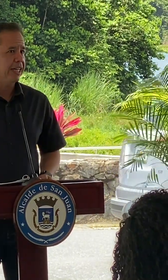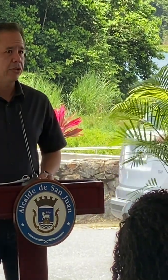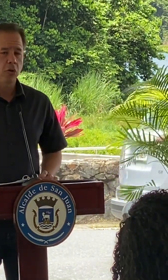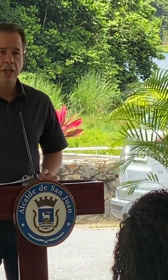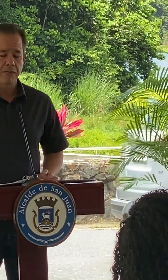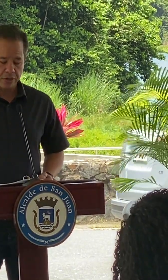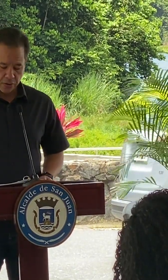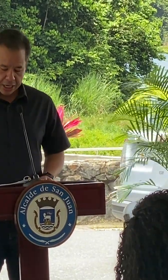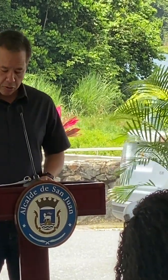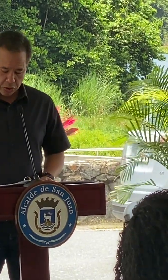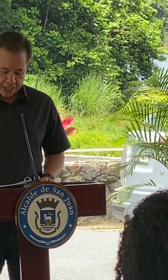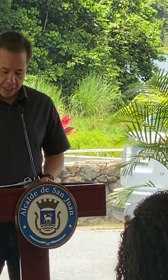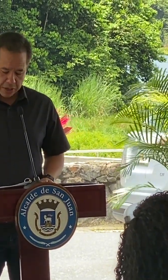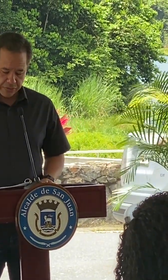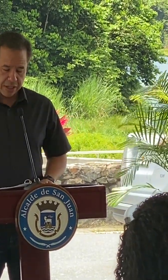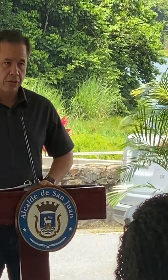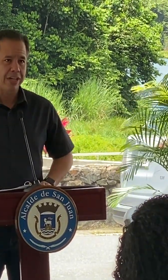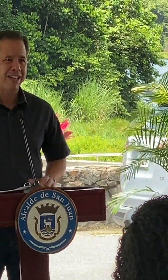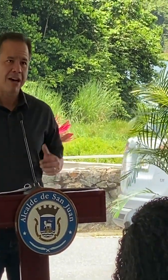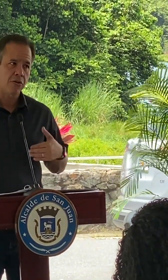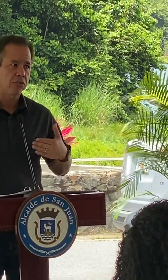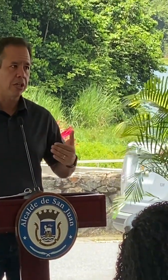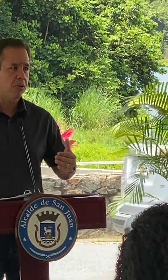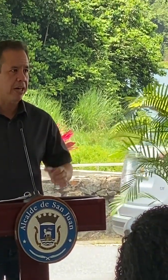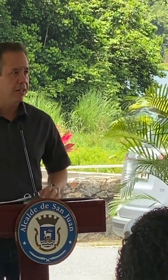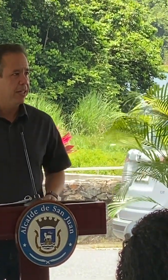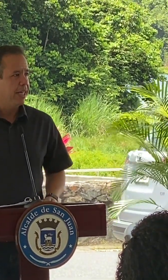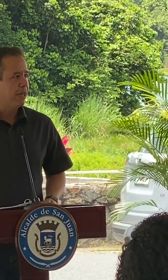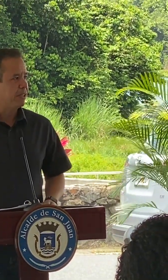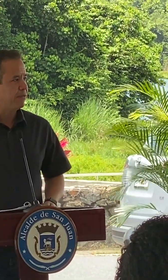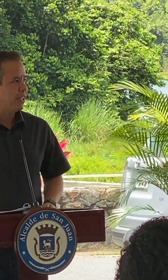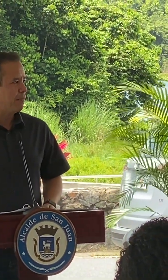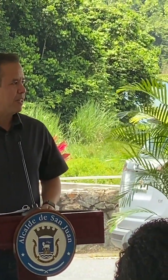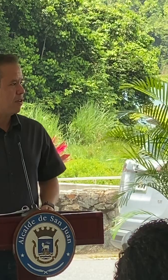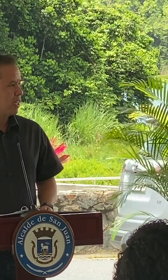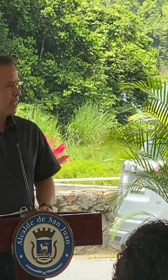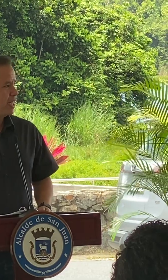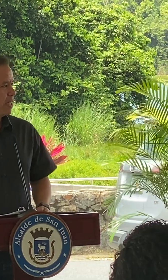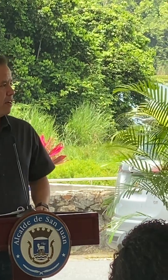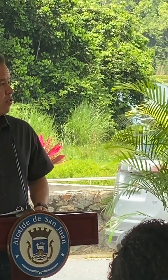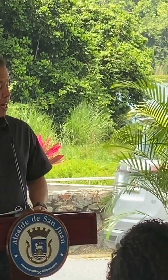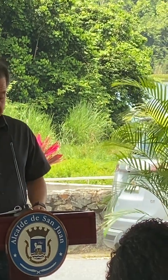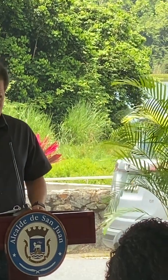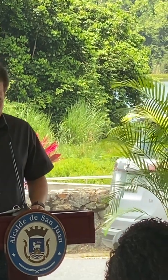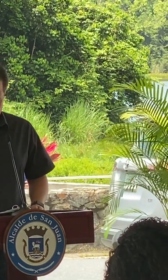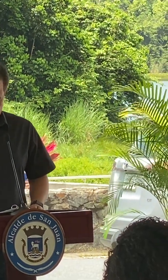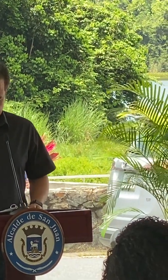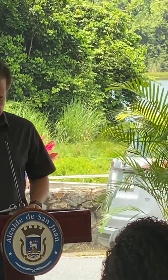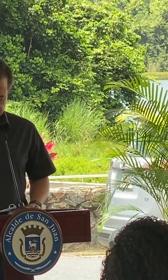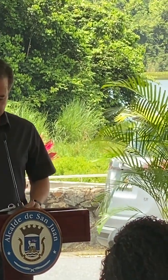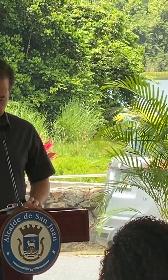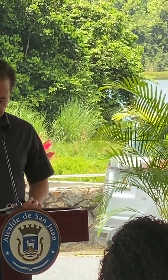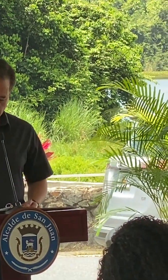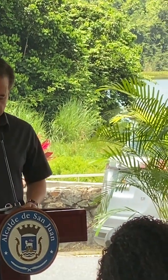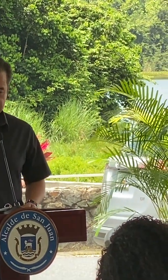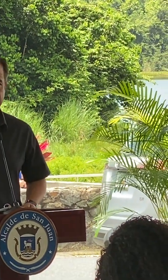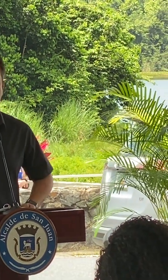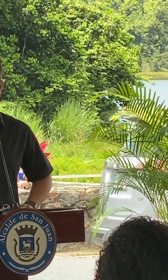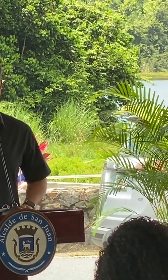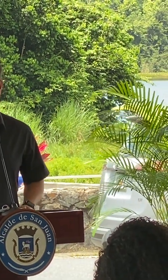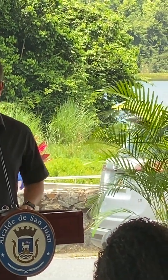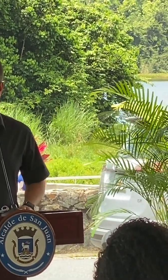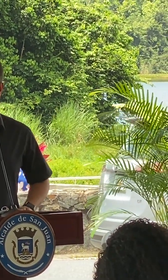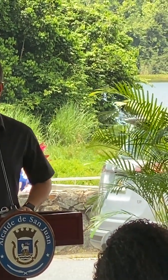todo el esfuerzo que la comunidad estaba haciendo y que va a continuar específicamente lo que tiene que ver con la limpieza del paseo